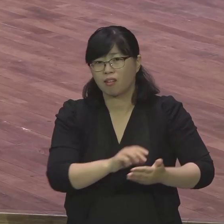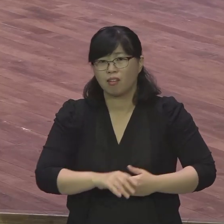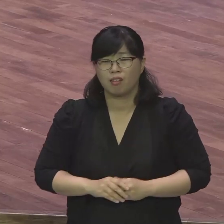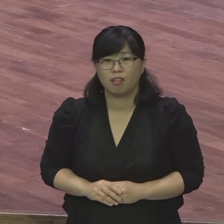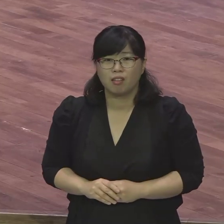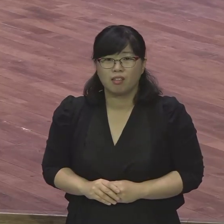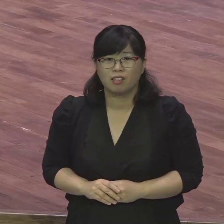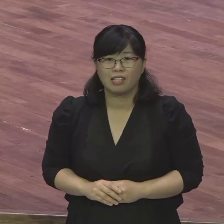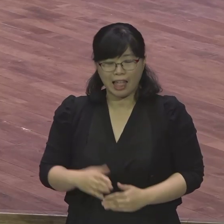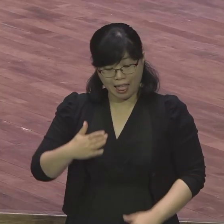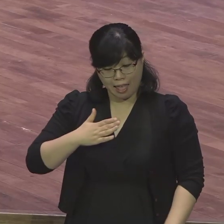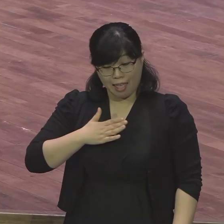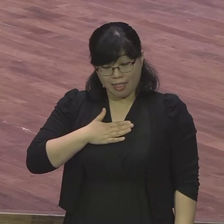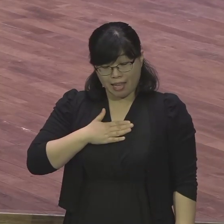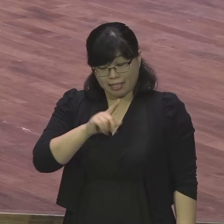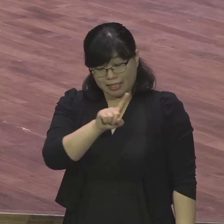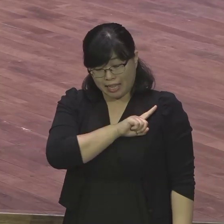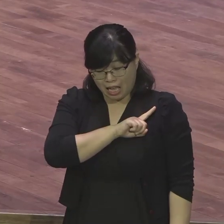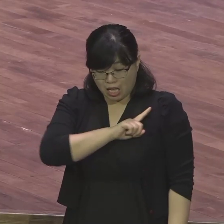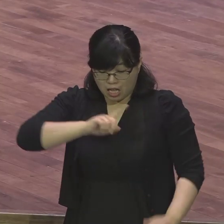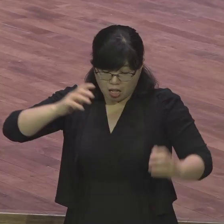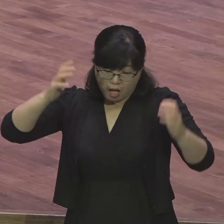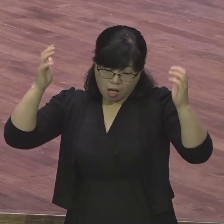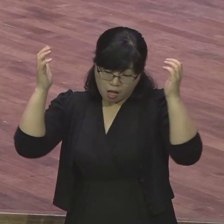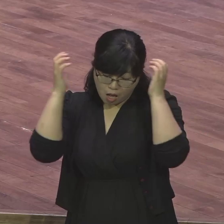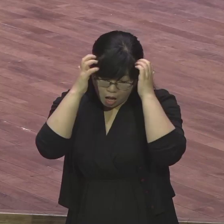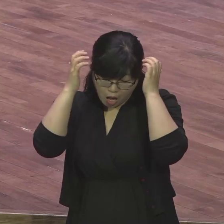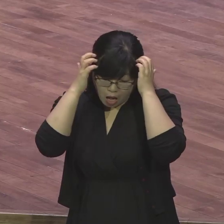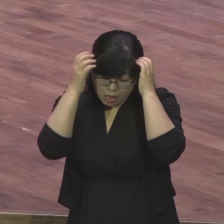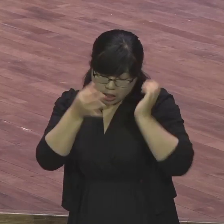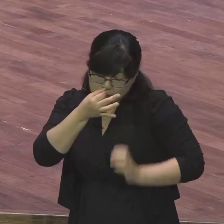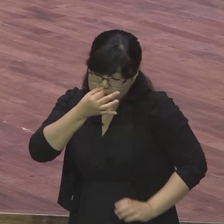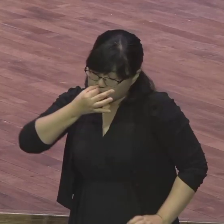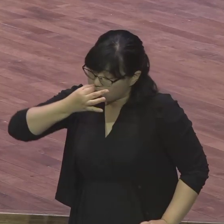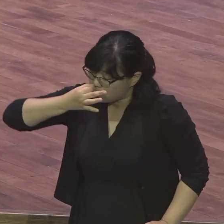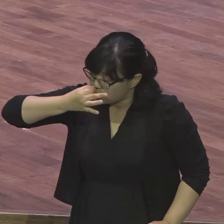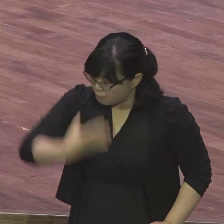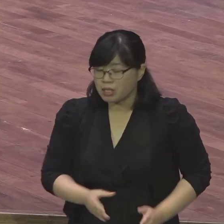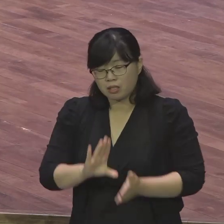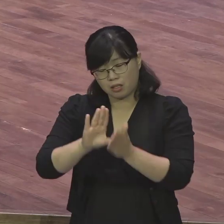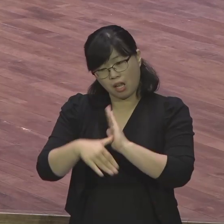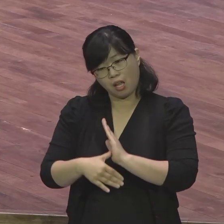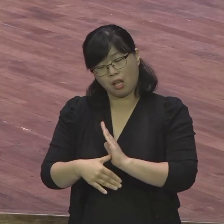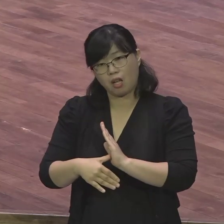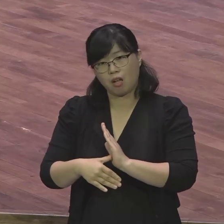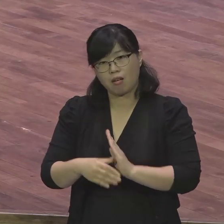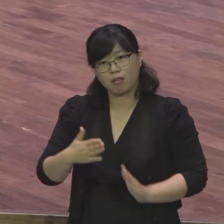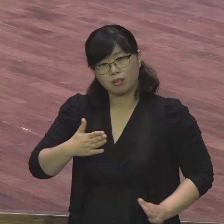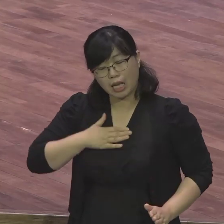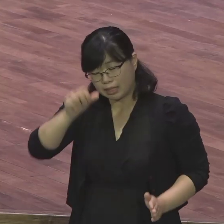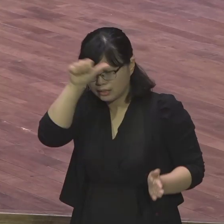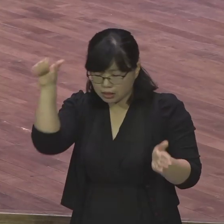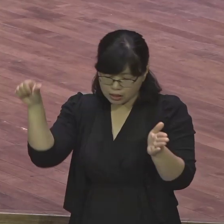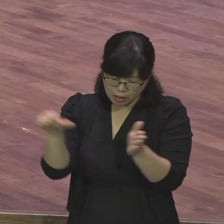가장 고통스러운 시절에 하늘이 무너지고 땅이 꺼지고 그야말로 살맛이 안 날 정도로